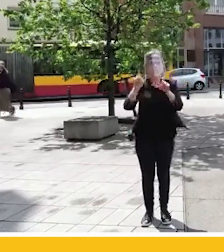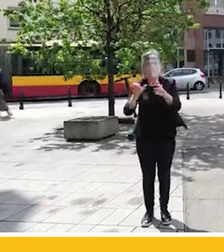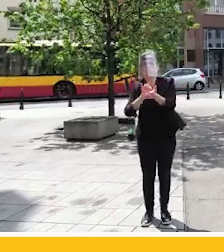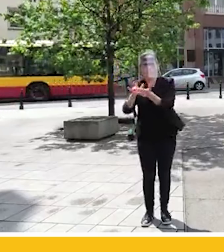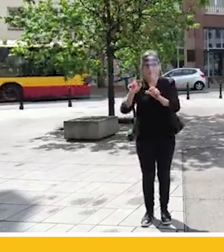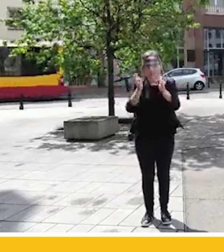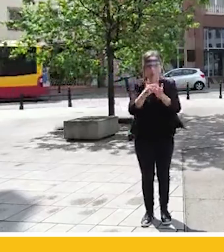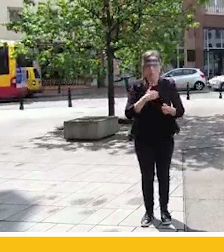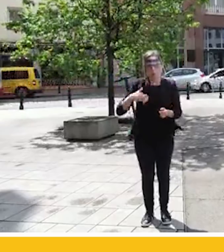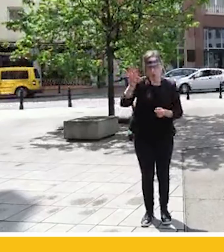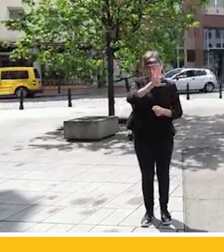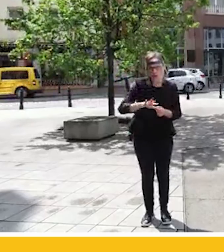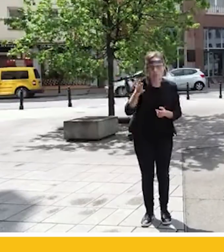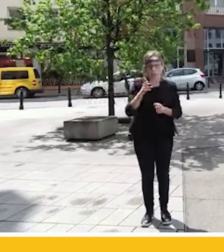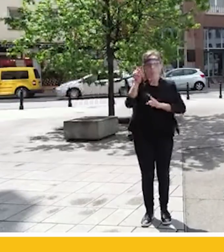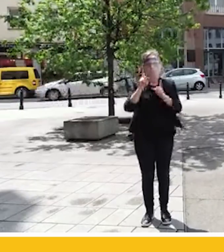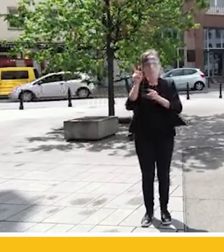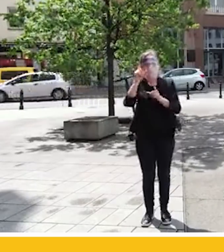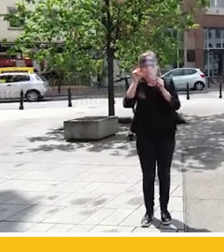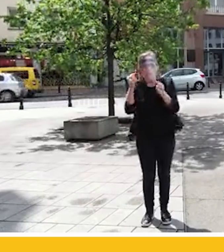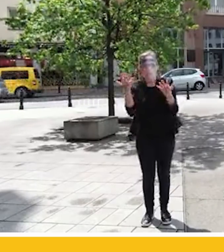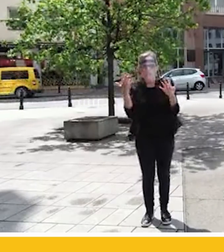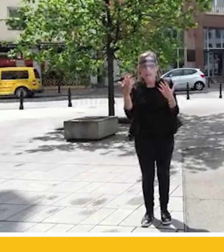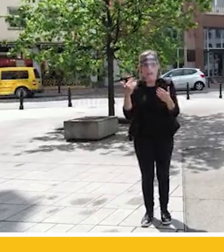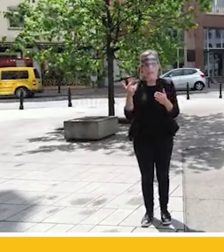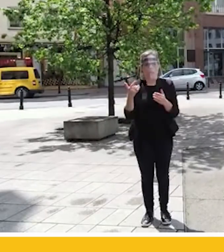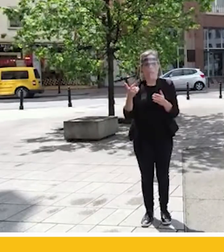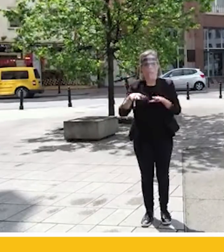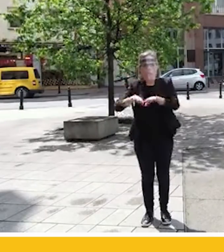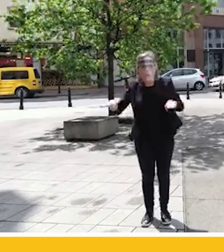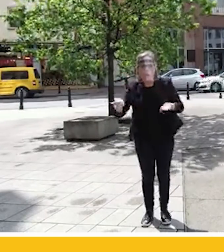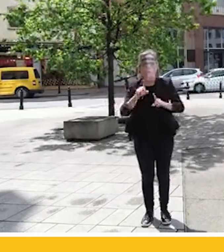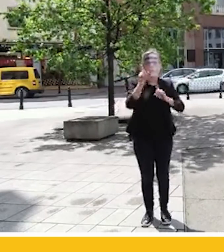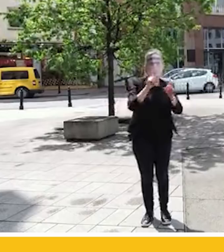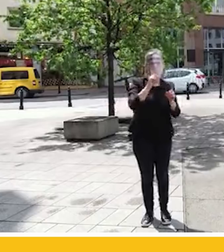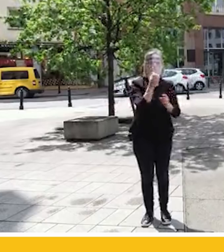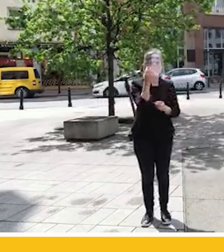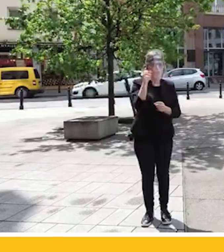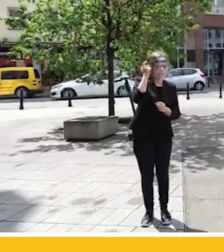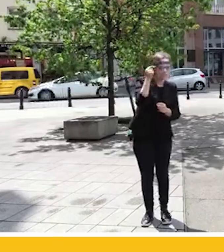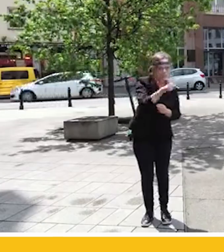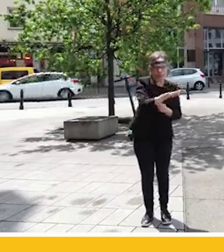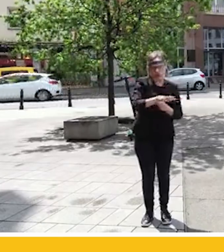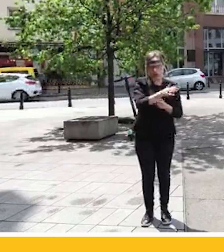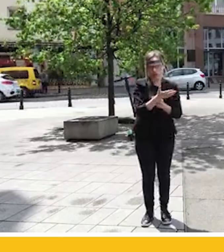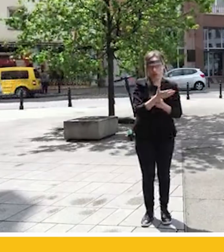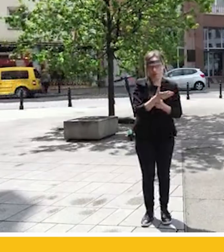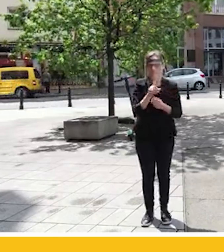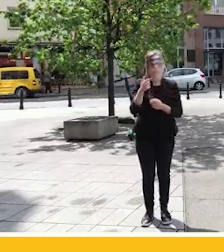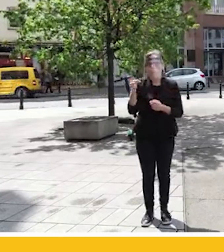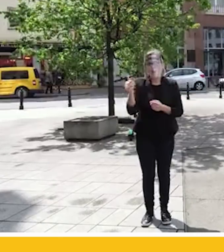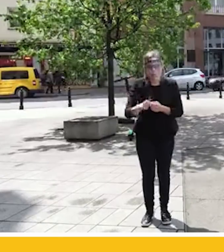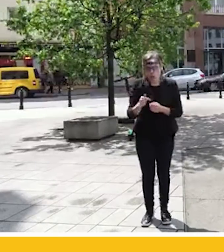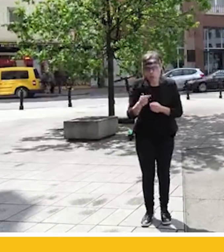Polski. Czasem nocleg w parku na ławce, czasem na dworcu centralnym. Tak nie musi się stać. Ale